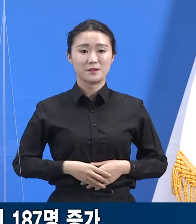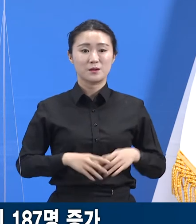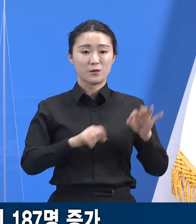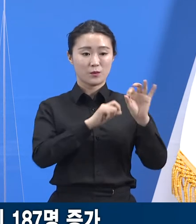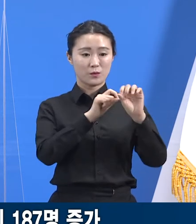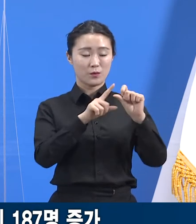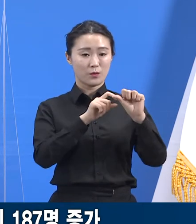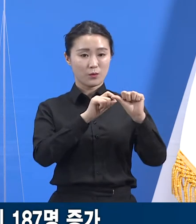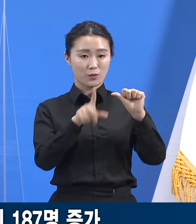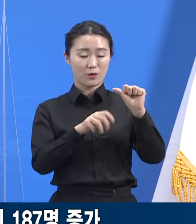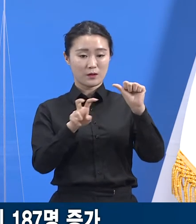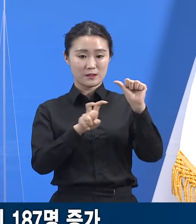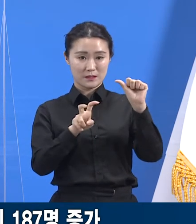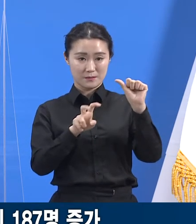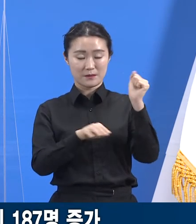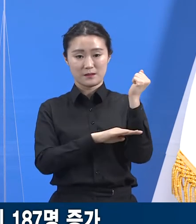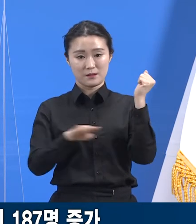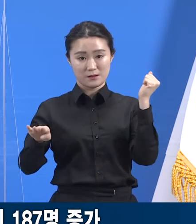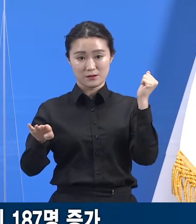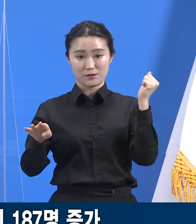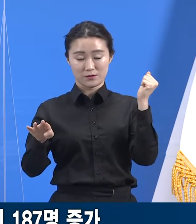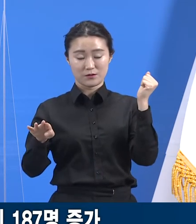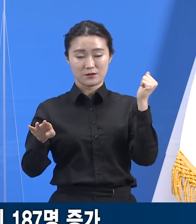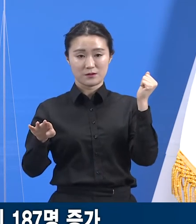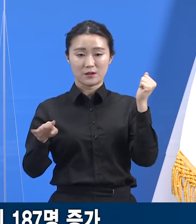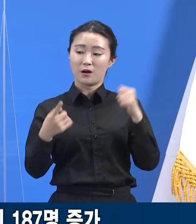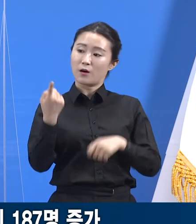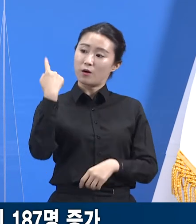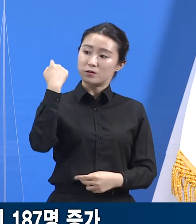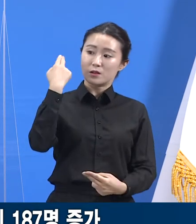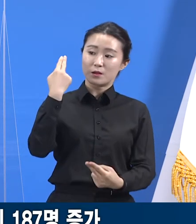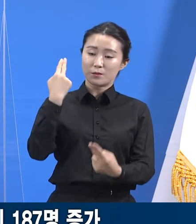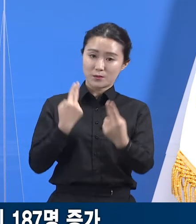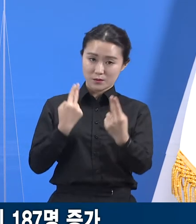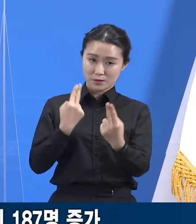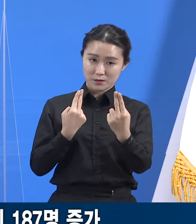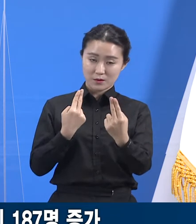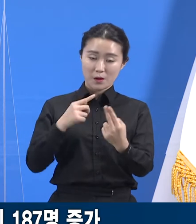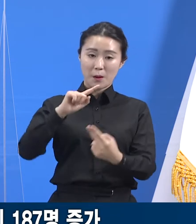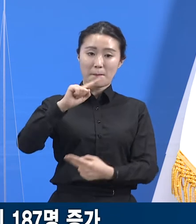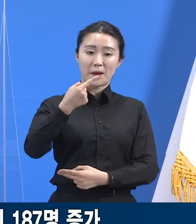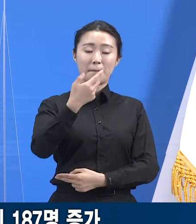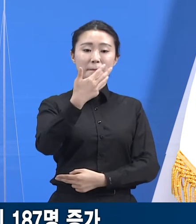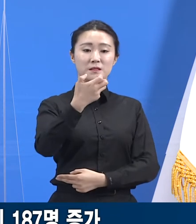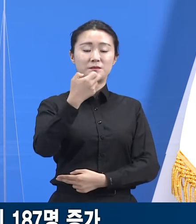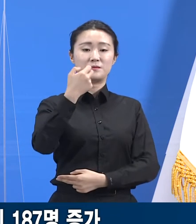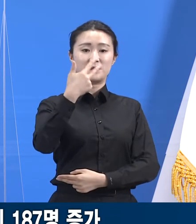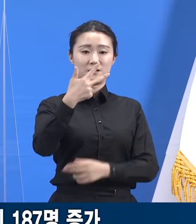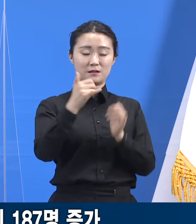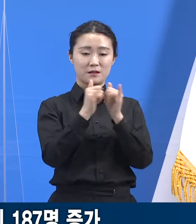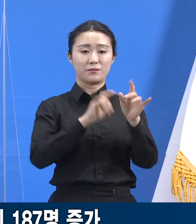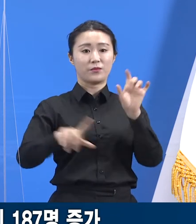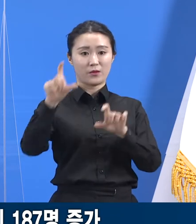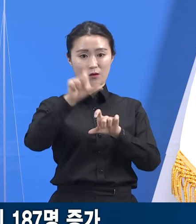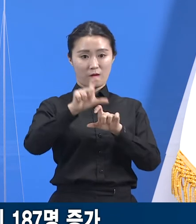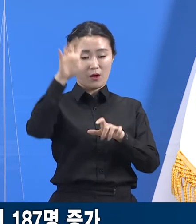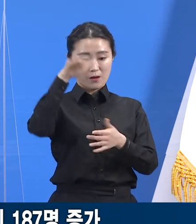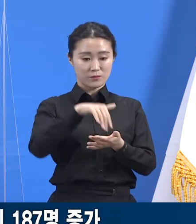경기도의 확진자 수는 전일 오전 0시 대비 187명 증가한 총 37